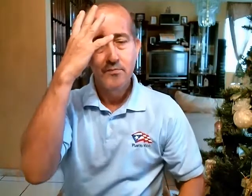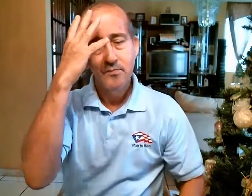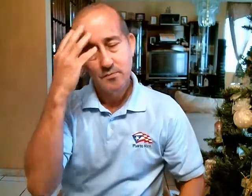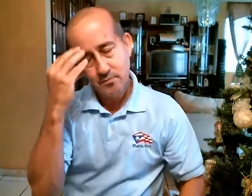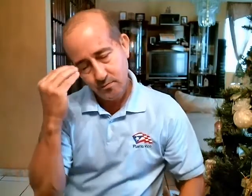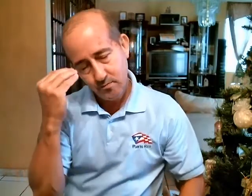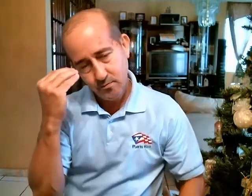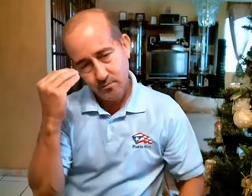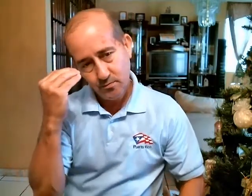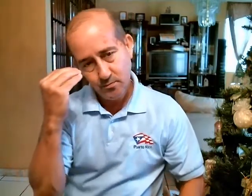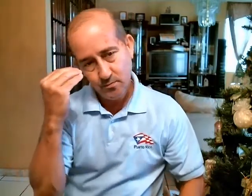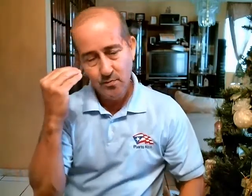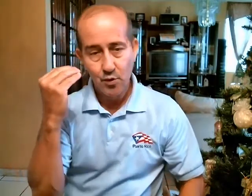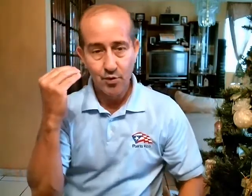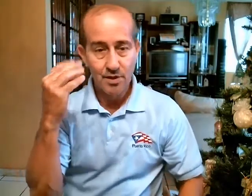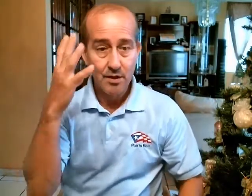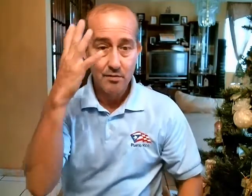Trabajar Dormir